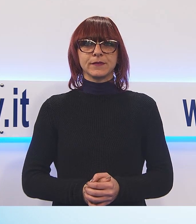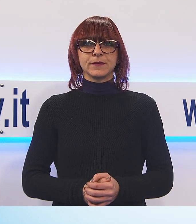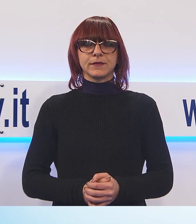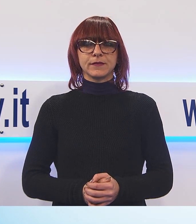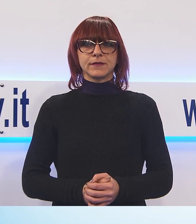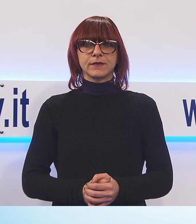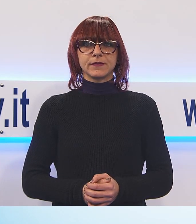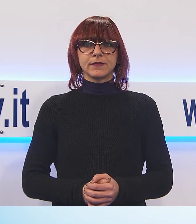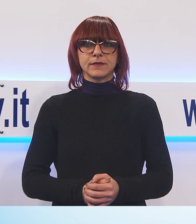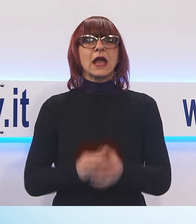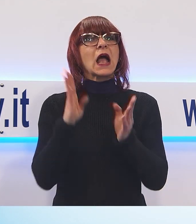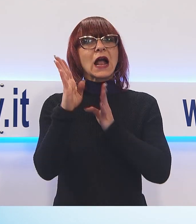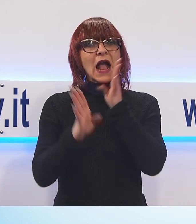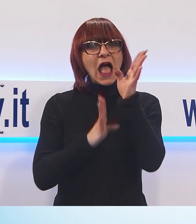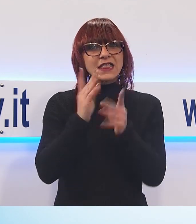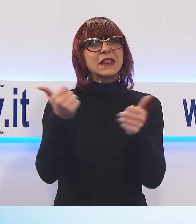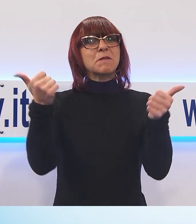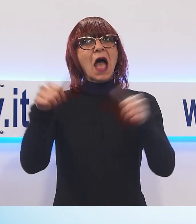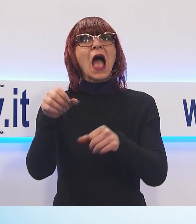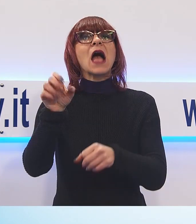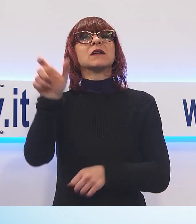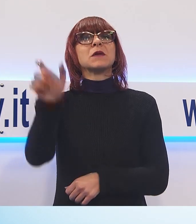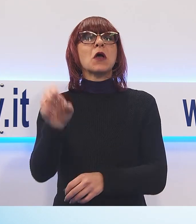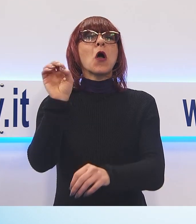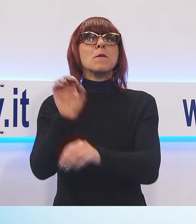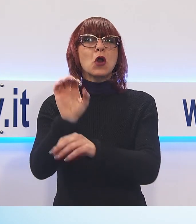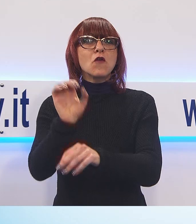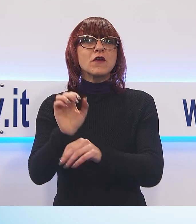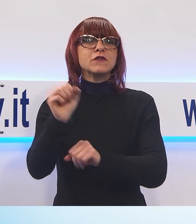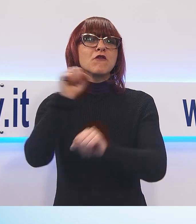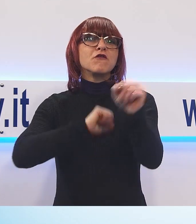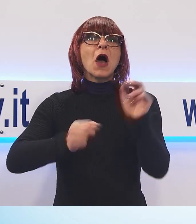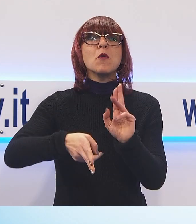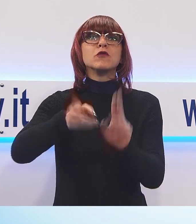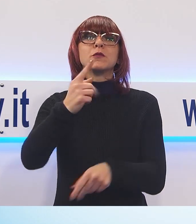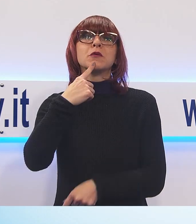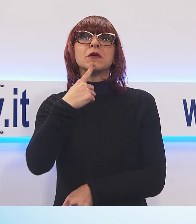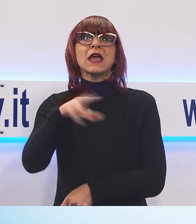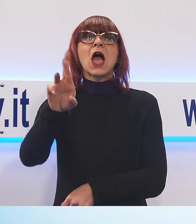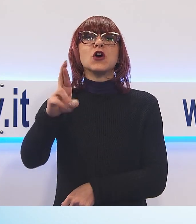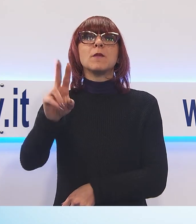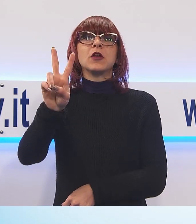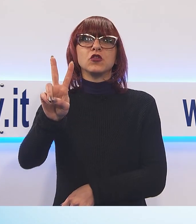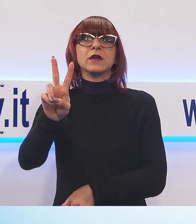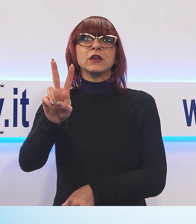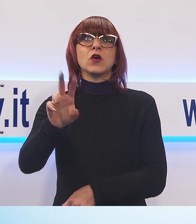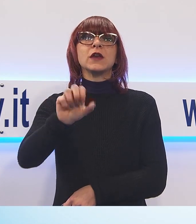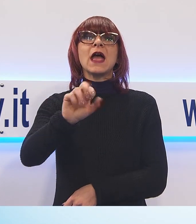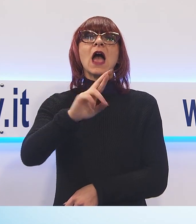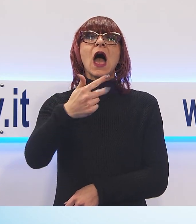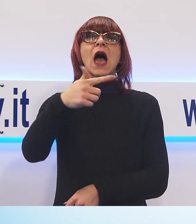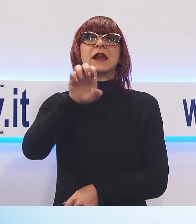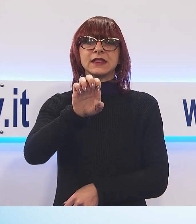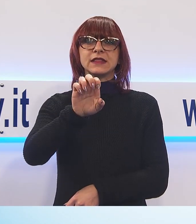così è senza dubbio riduttivo, parliamo di un poeta-cantatore tra i più celebri, Roberto Vecchioni. Ad Artè ha insegnato a